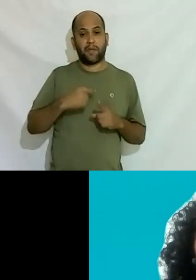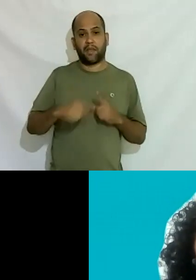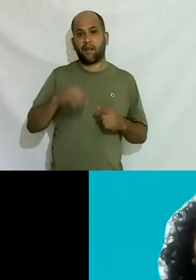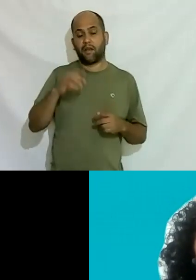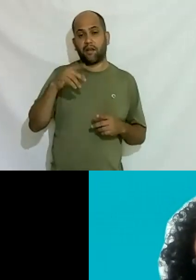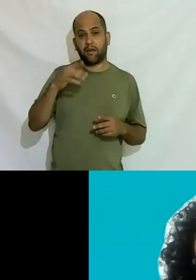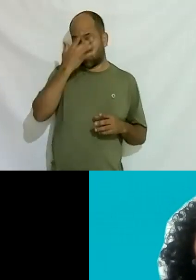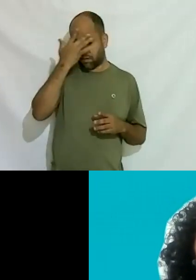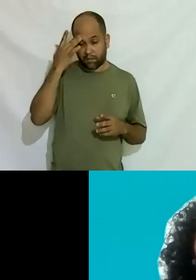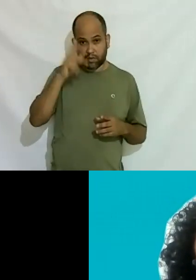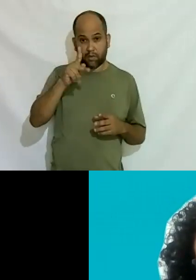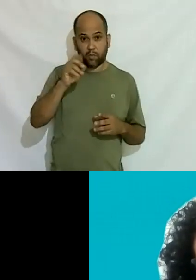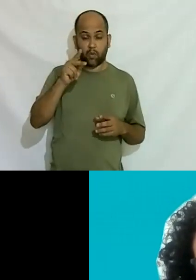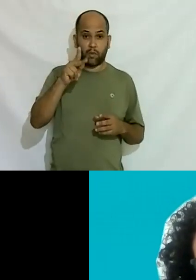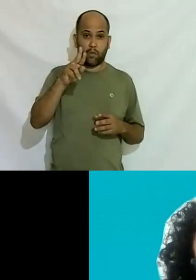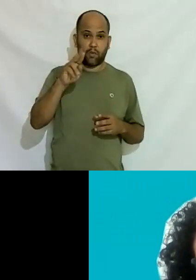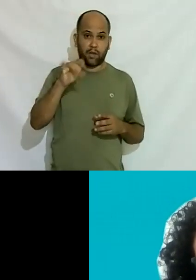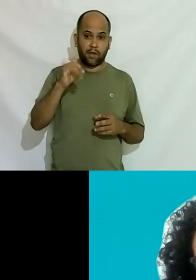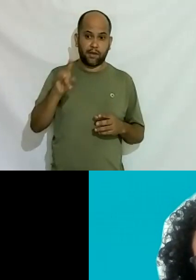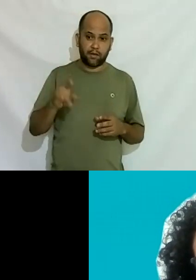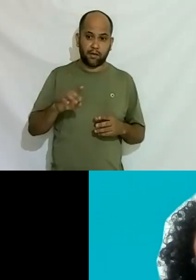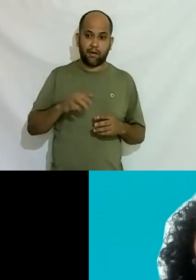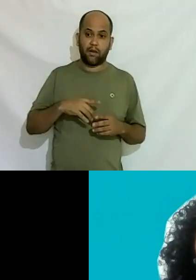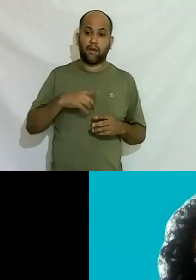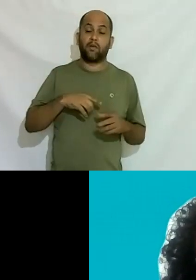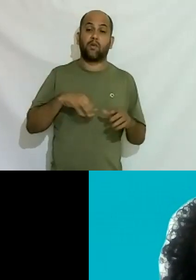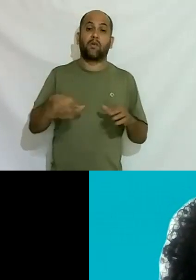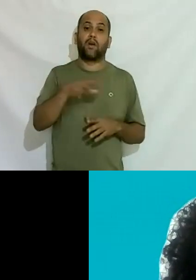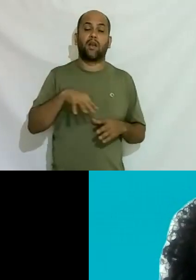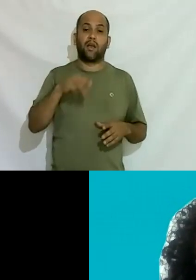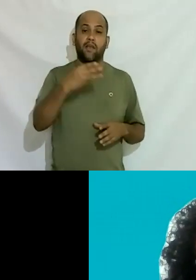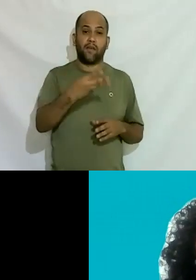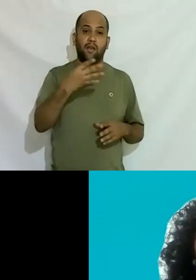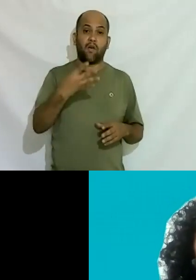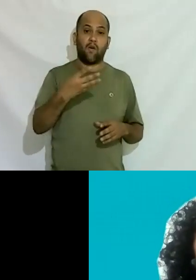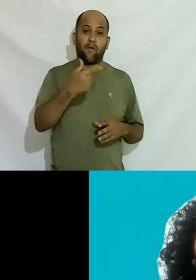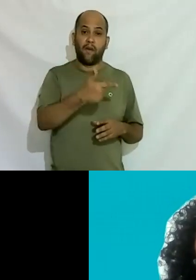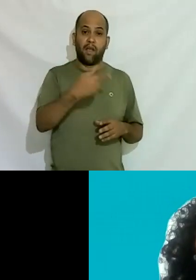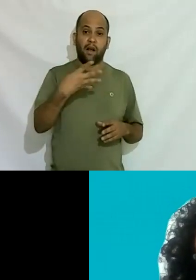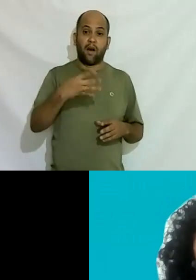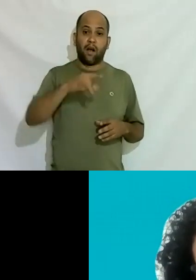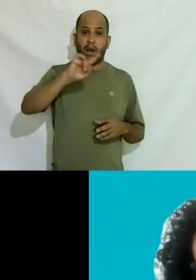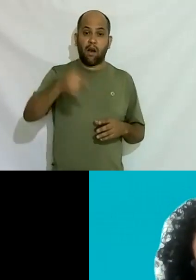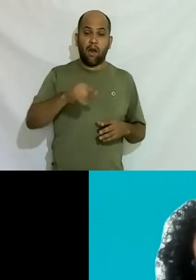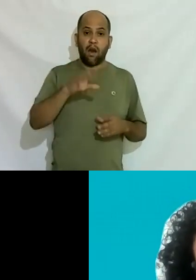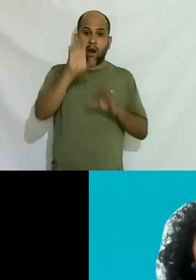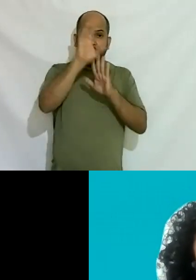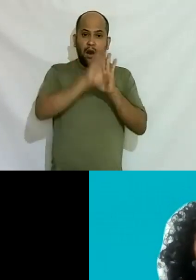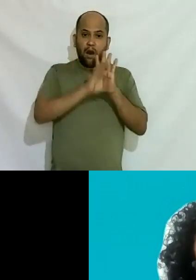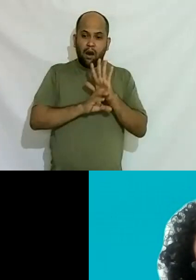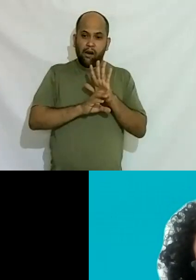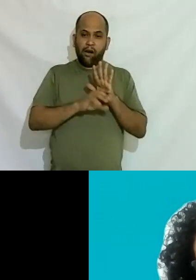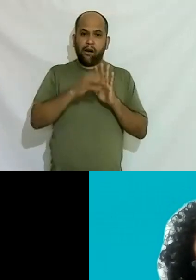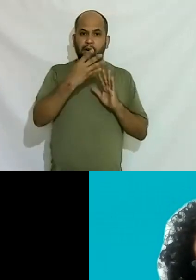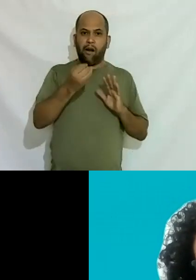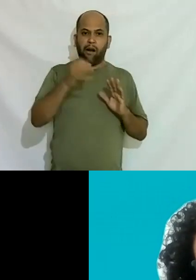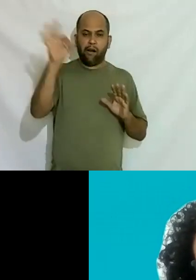não estão então já não é verdade no transemprego nós temos 24 mil currículos 40% tem curso superior agora tem muita gente